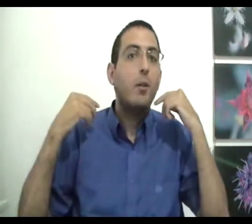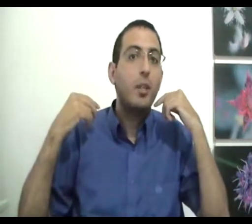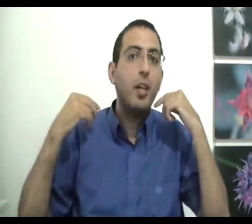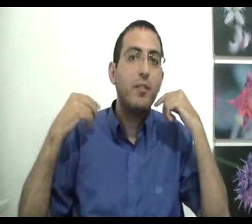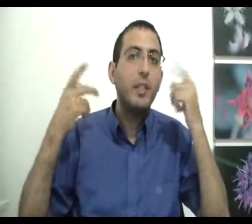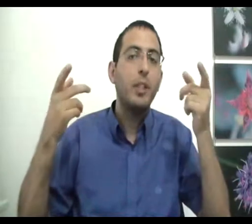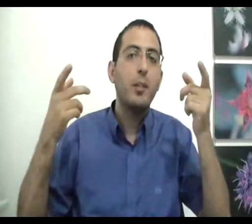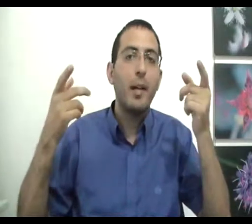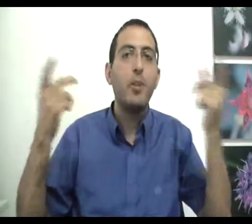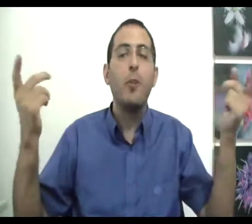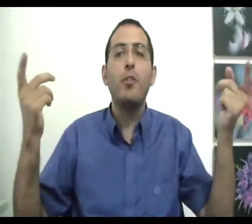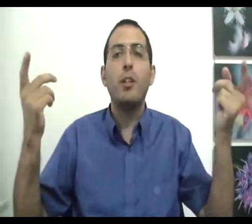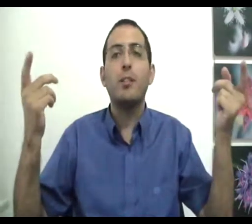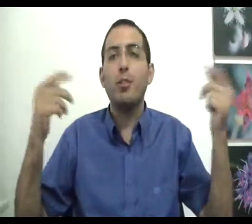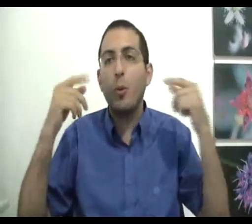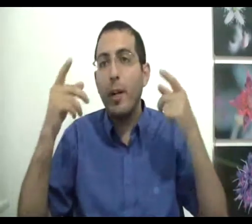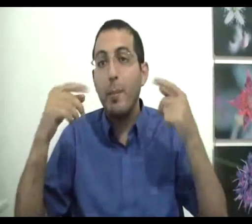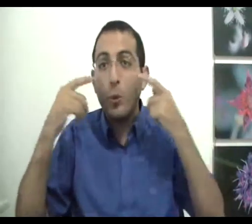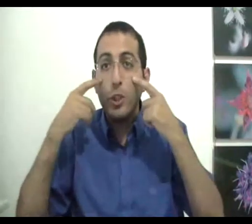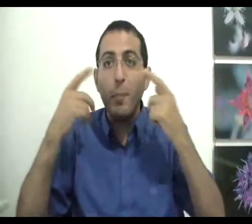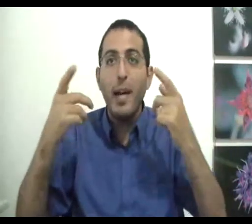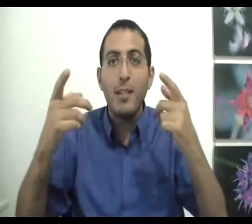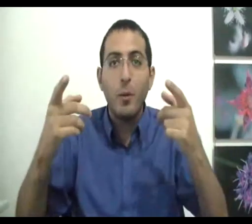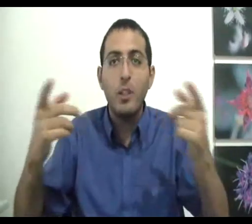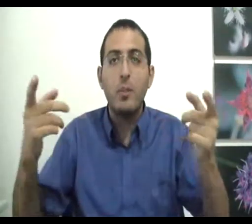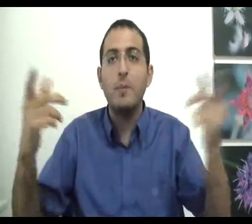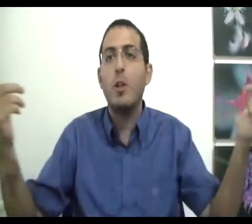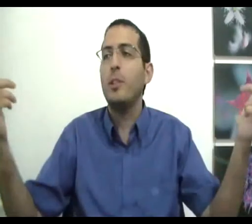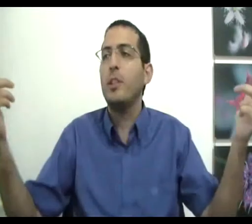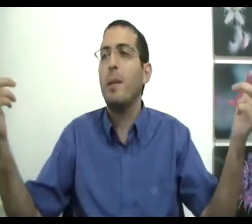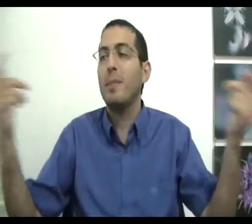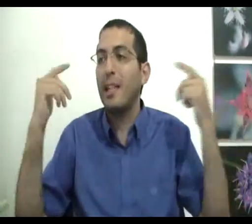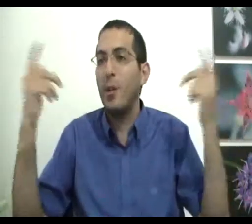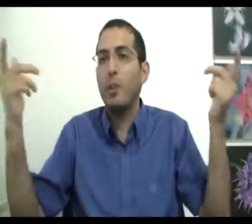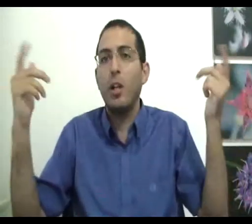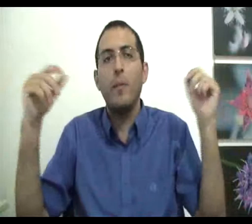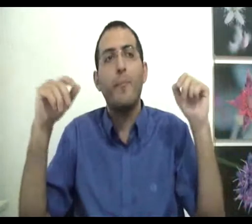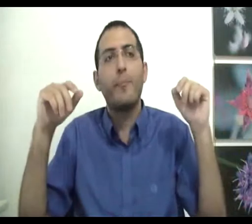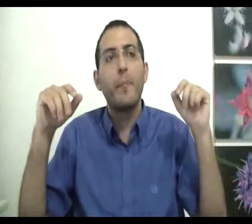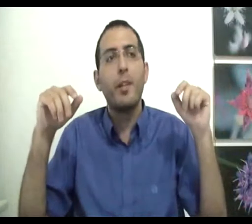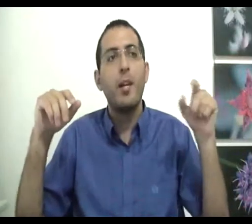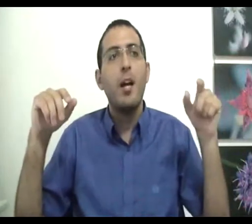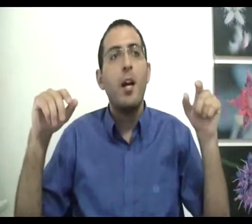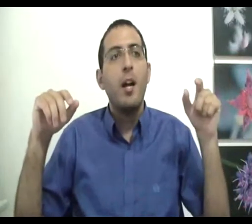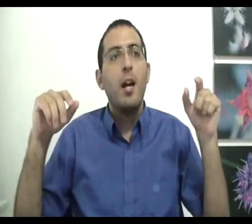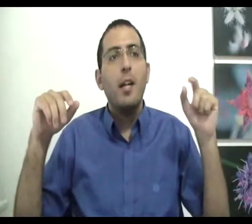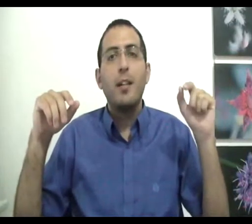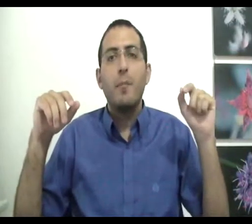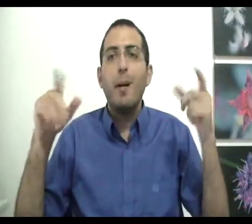לו תקשיב זה שיש שמיים זה לא מה שאתה רואה בחושים בעין אתה רואה שיש שמיים זה לא מה שיש שמיים השכל אומר שלא עכשיו מה